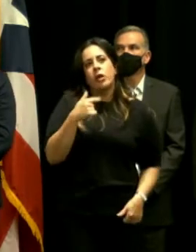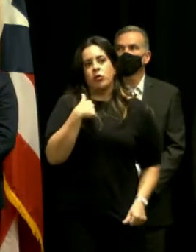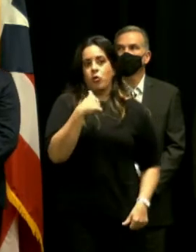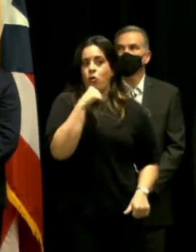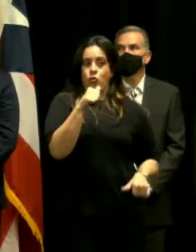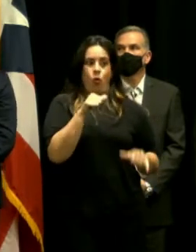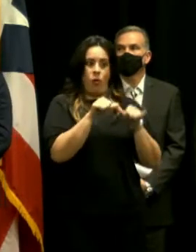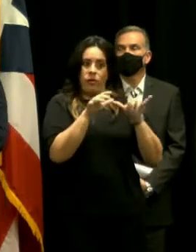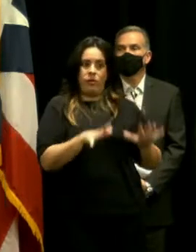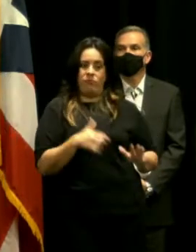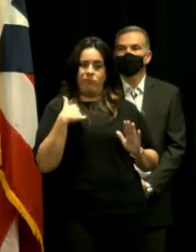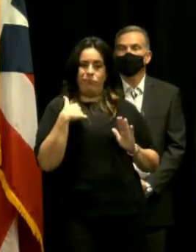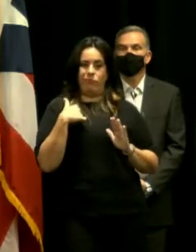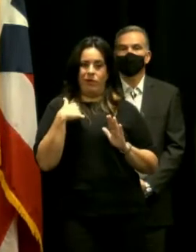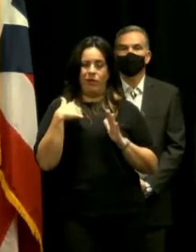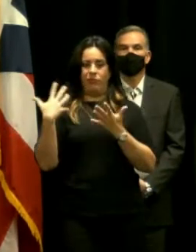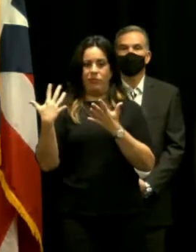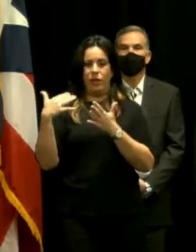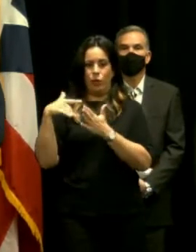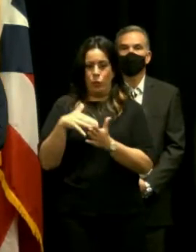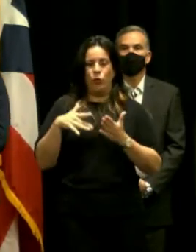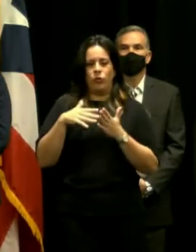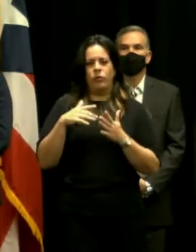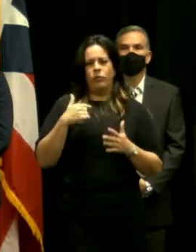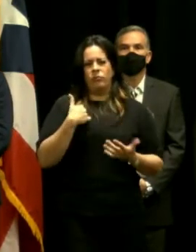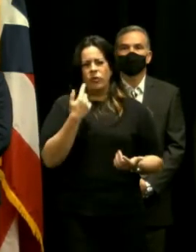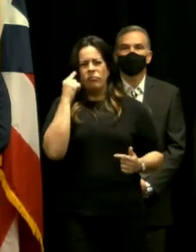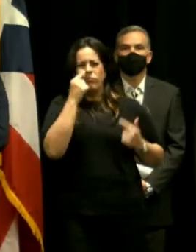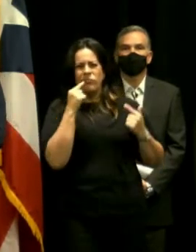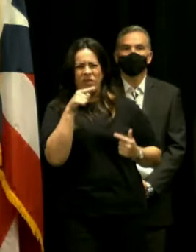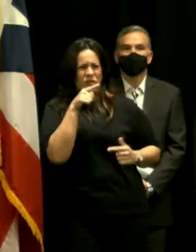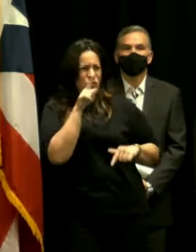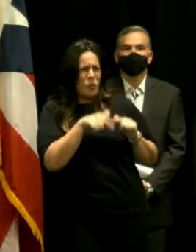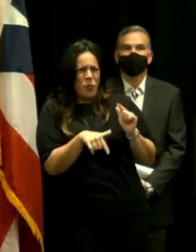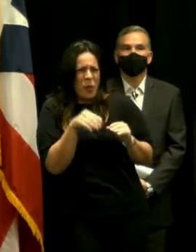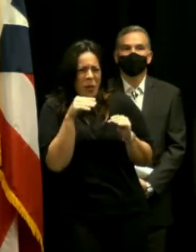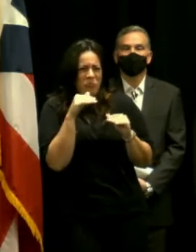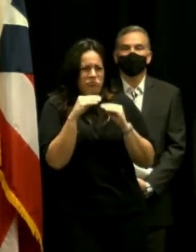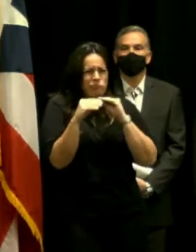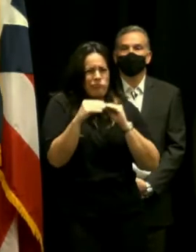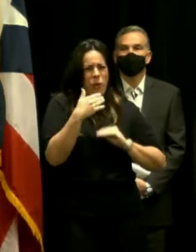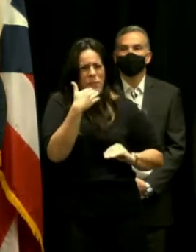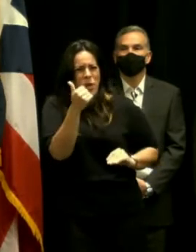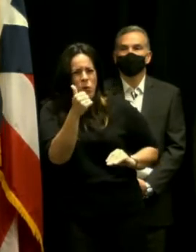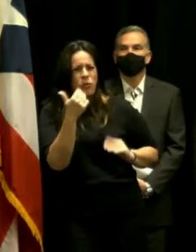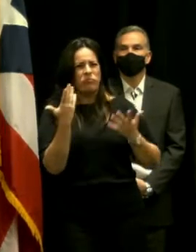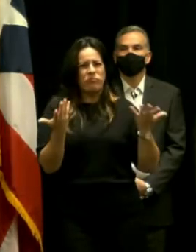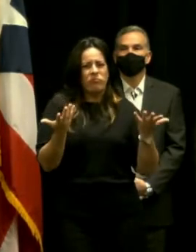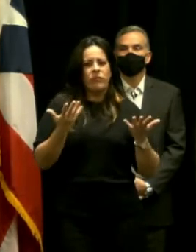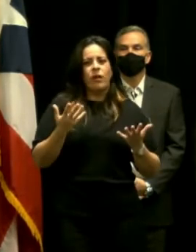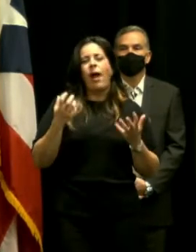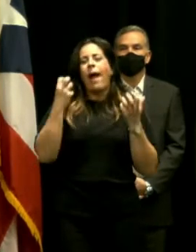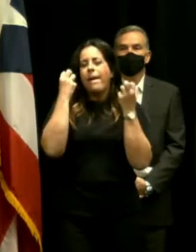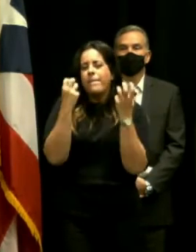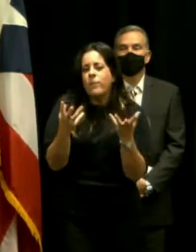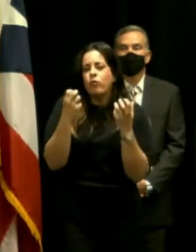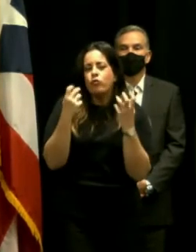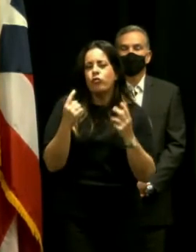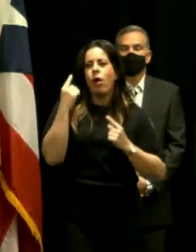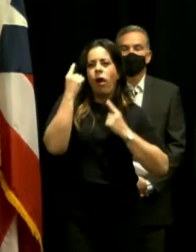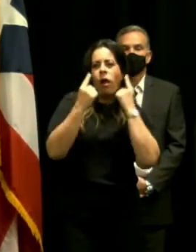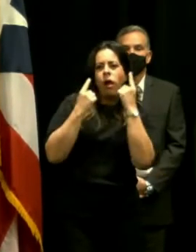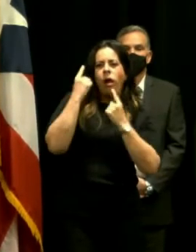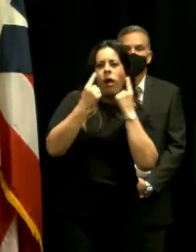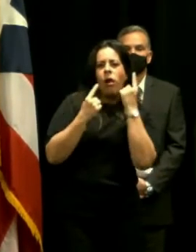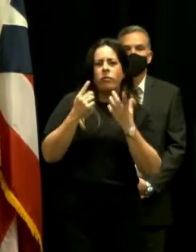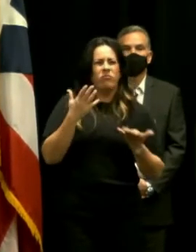ingeniero de profesión dije pero bueno y esto no se puede mejorar arreglar o sea que fueron muchos los que dijeron